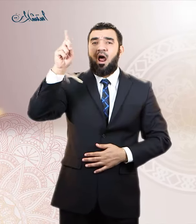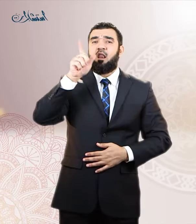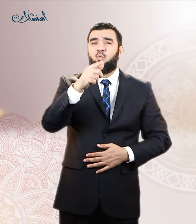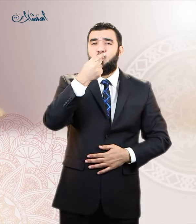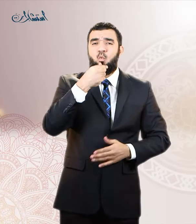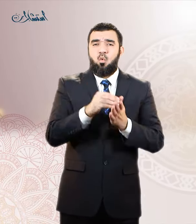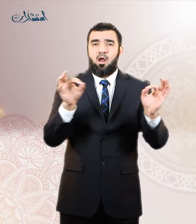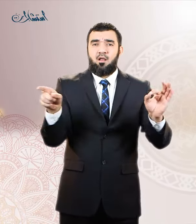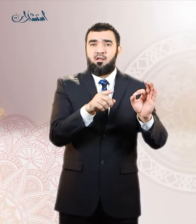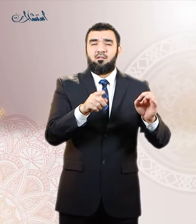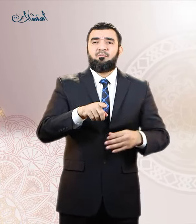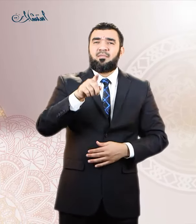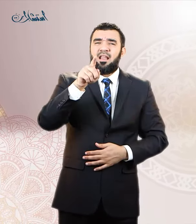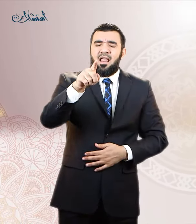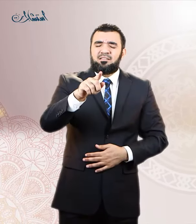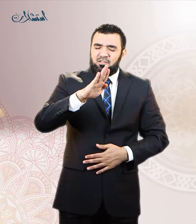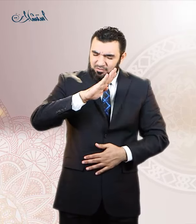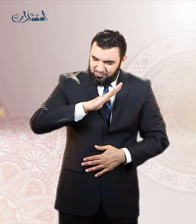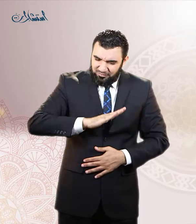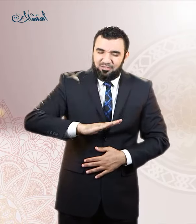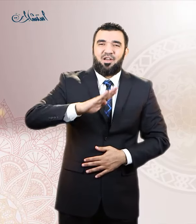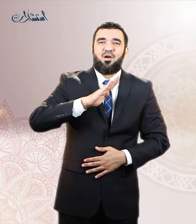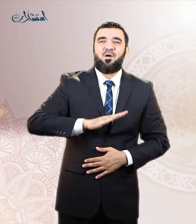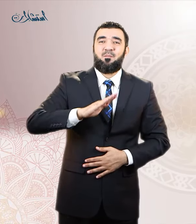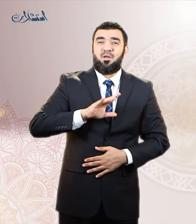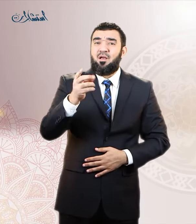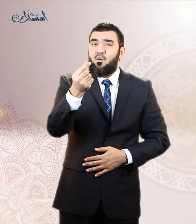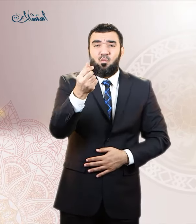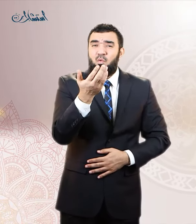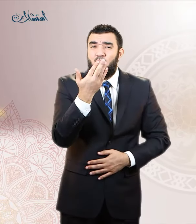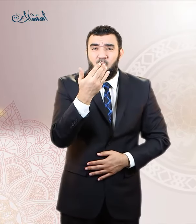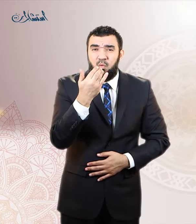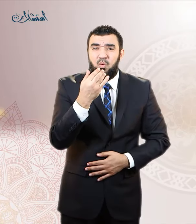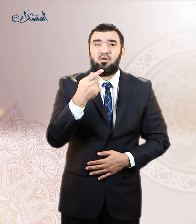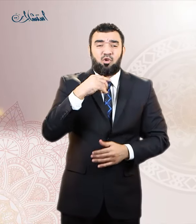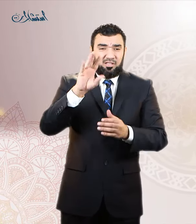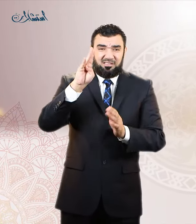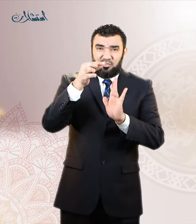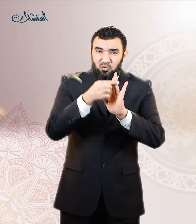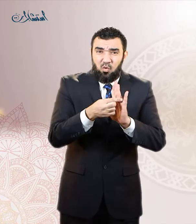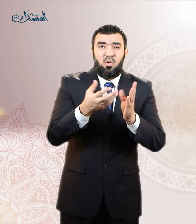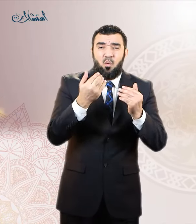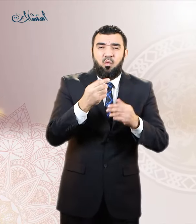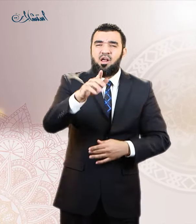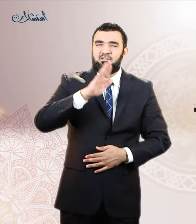وليستعفف الذين لا يجدون نكاحا حتى يغنيهم الله من فضله